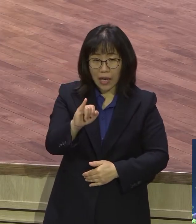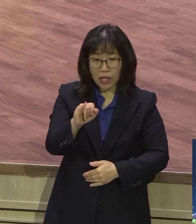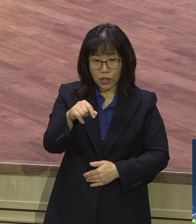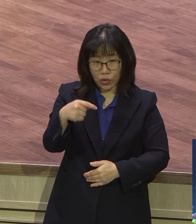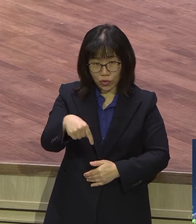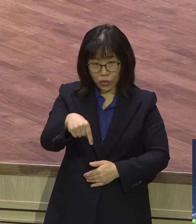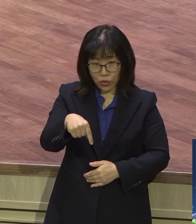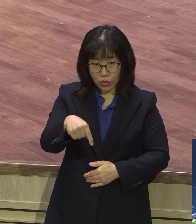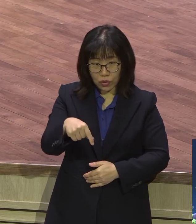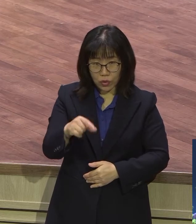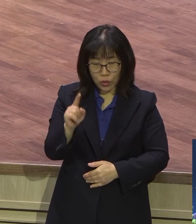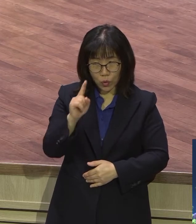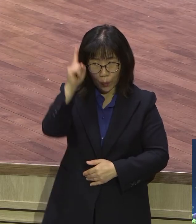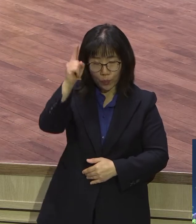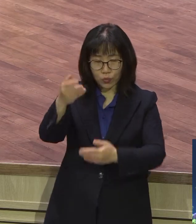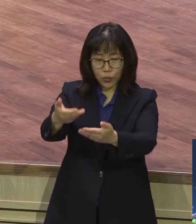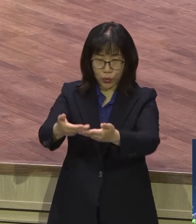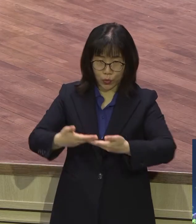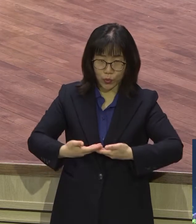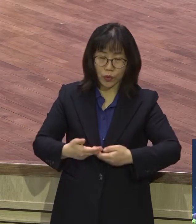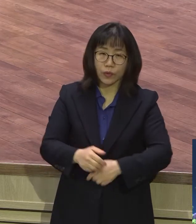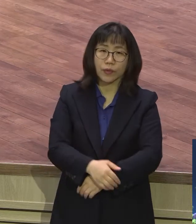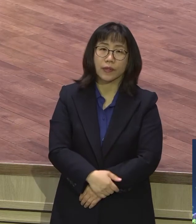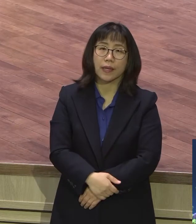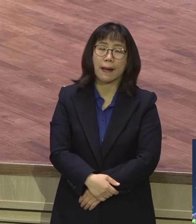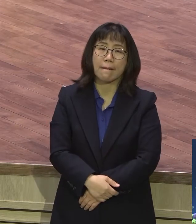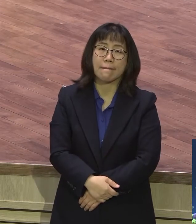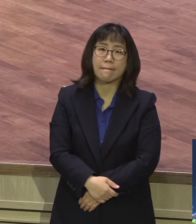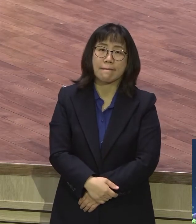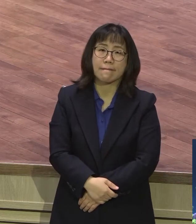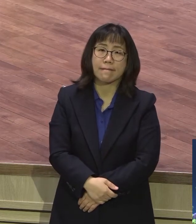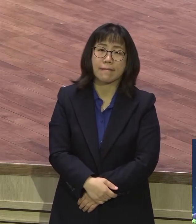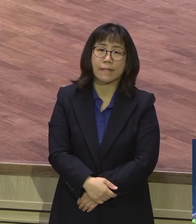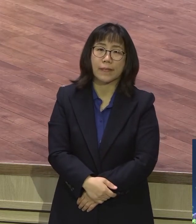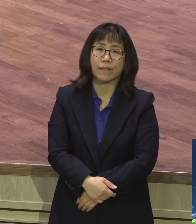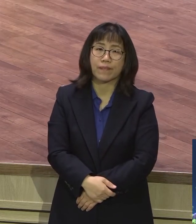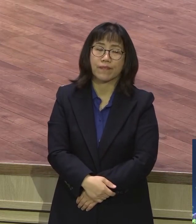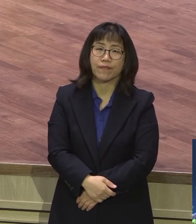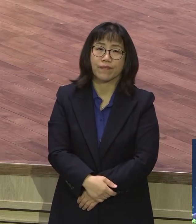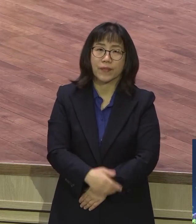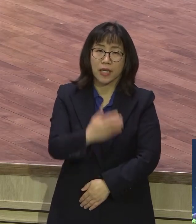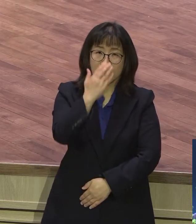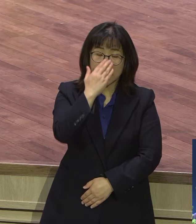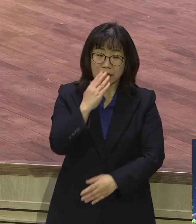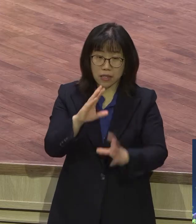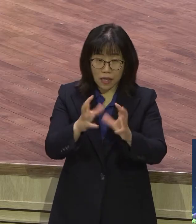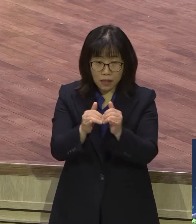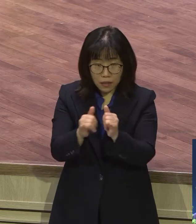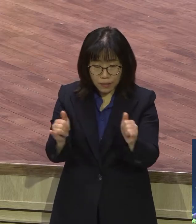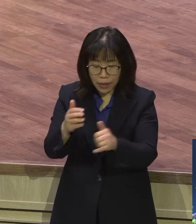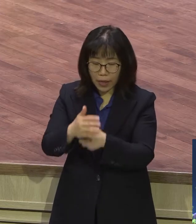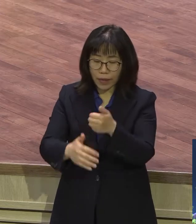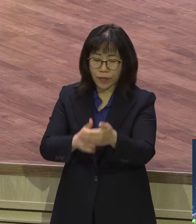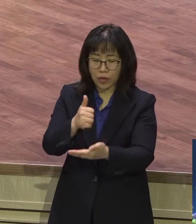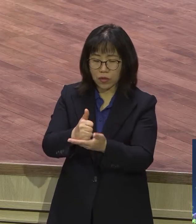수준은 적지만 대단한 사람들인데 세계 경제를 다 자꾸 움직이는 사람들인데 지금 또